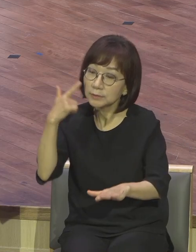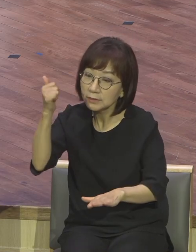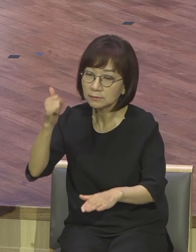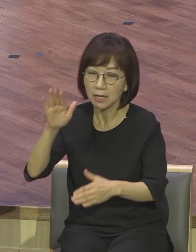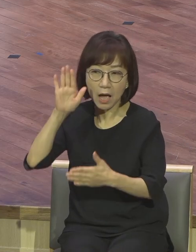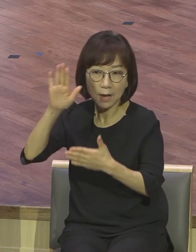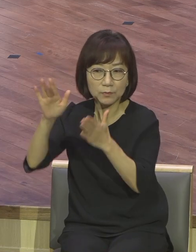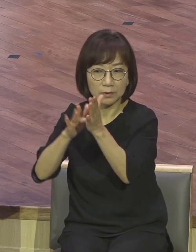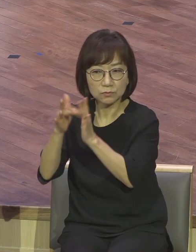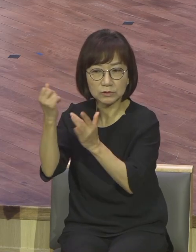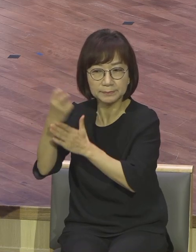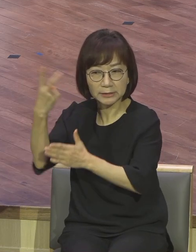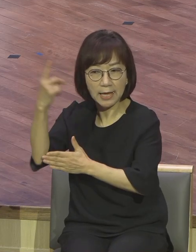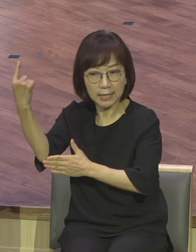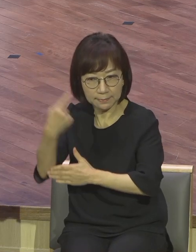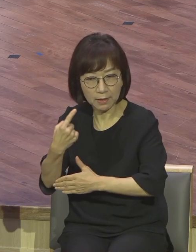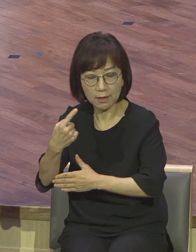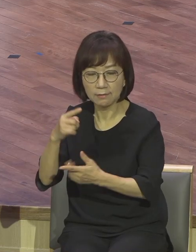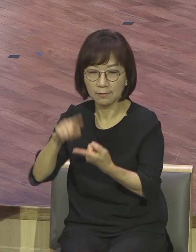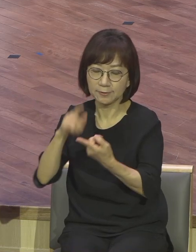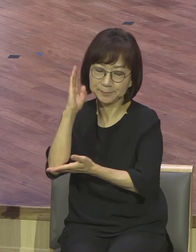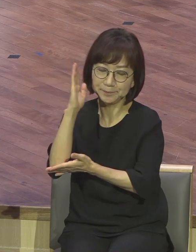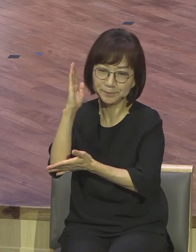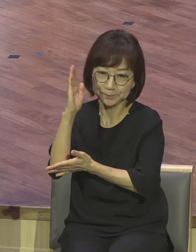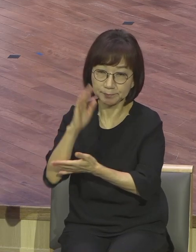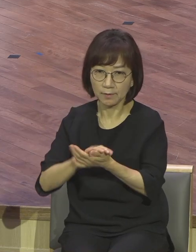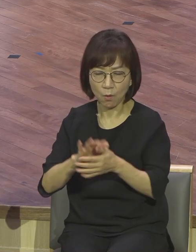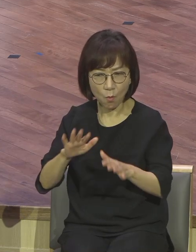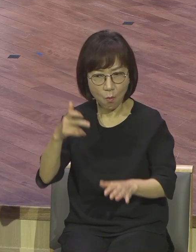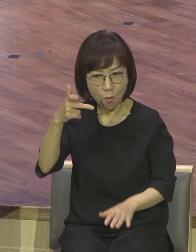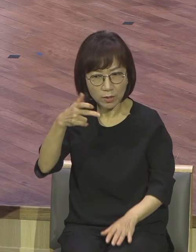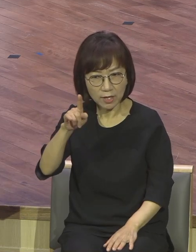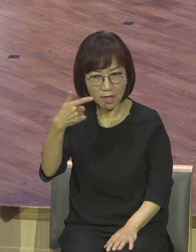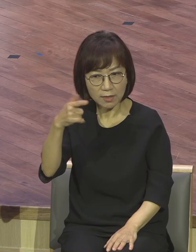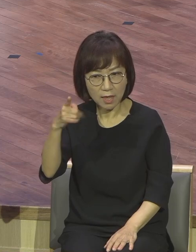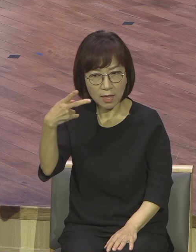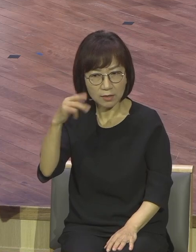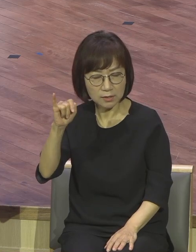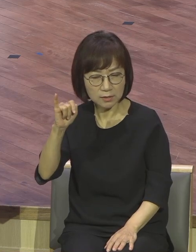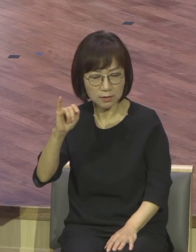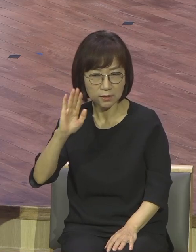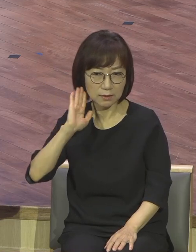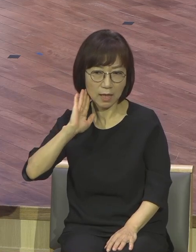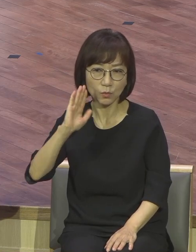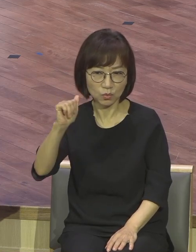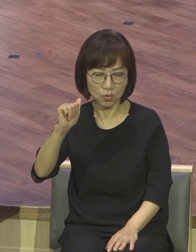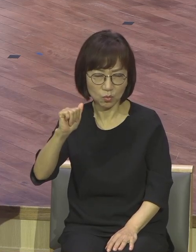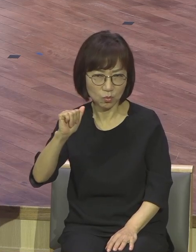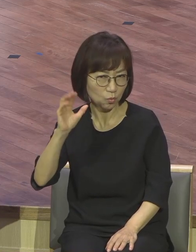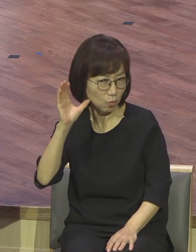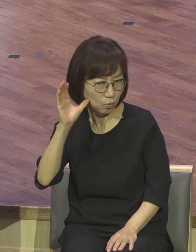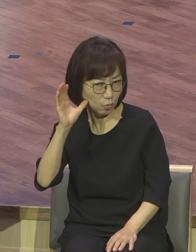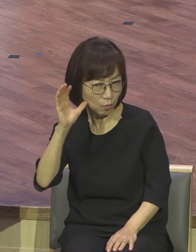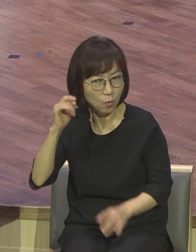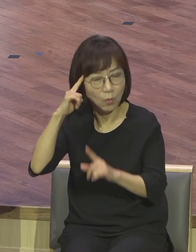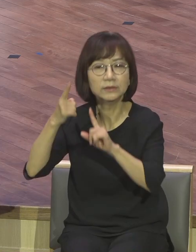그렇게 이야기했는데 이 케네디가 큰 흥미를 가졌어요 그 후에 1963년